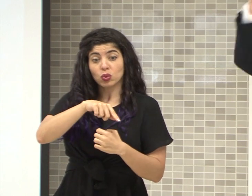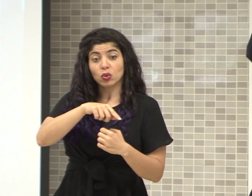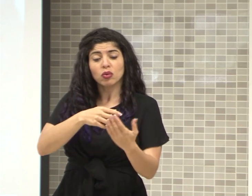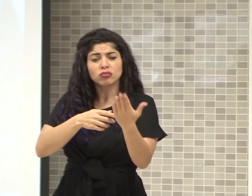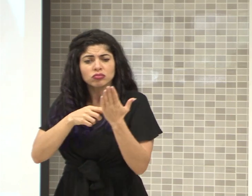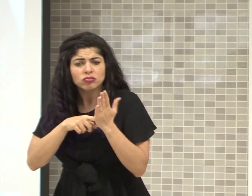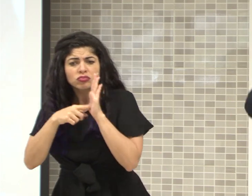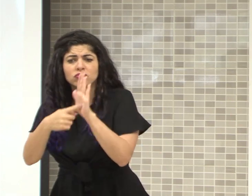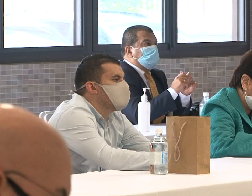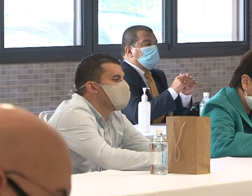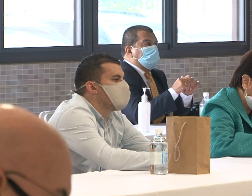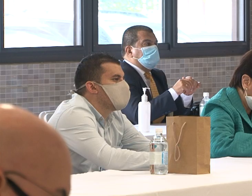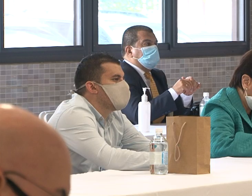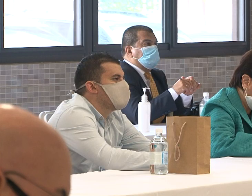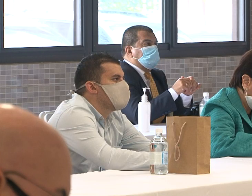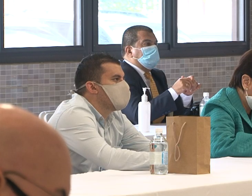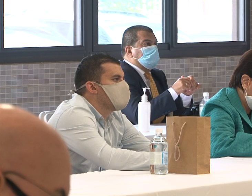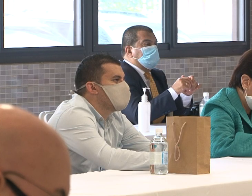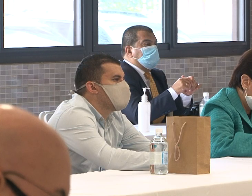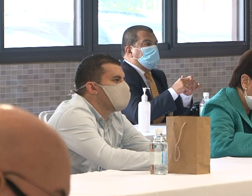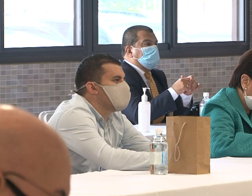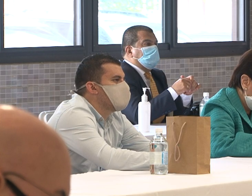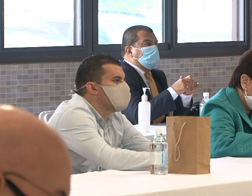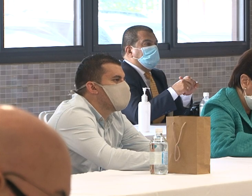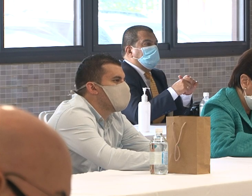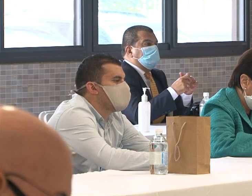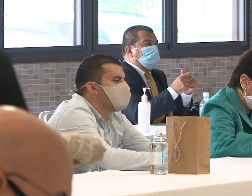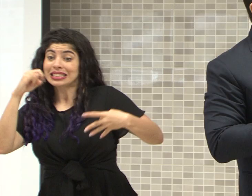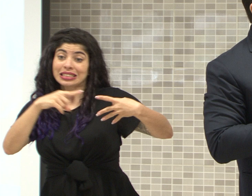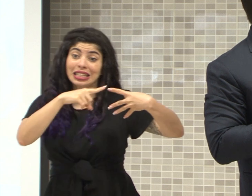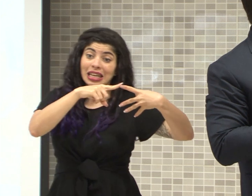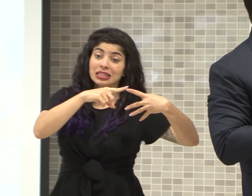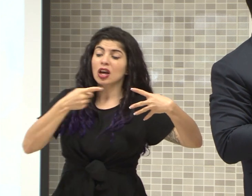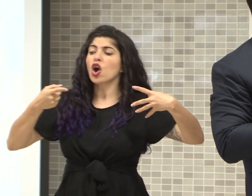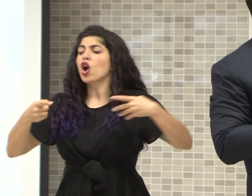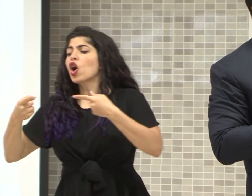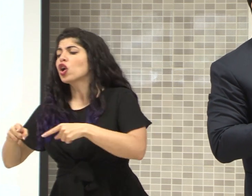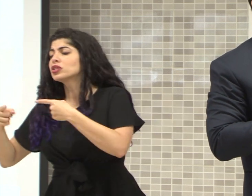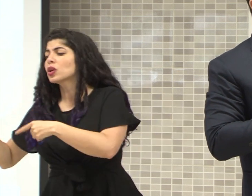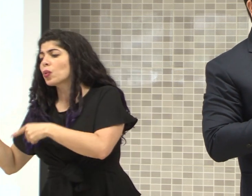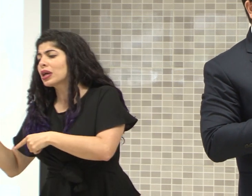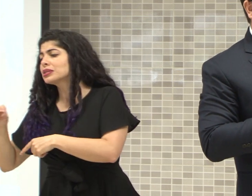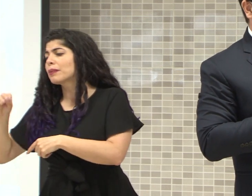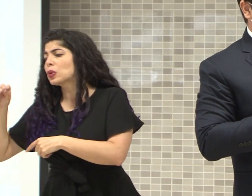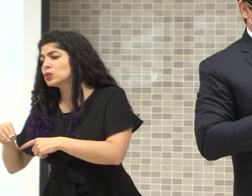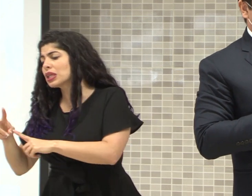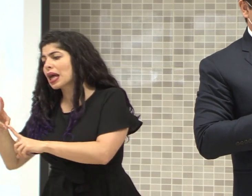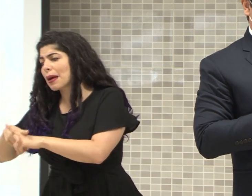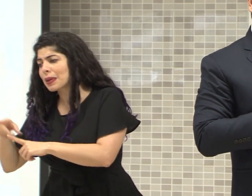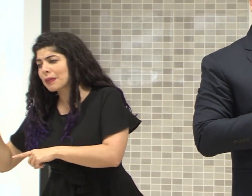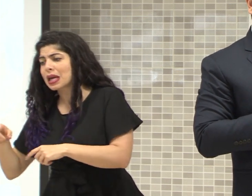presenta y nos muestra las opciones. Presidente, si hacemos esto, la consecuencia es, tanto porcentaje de incremento,